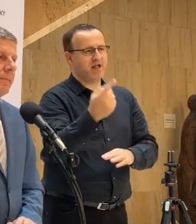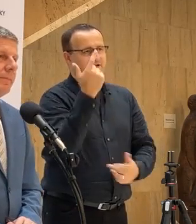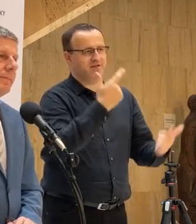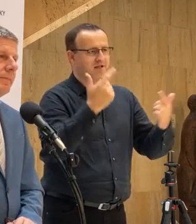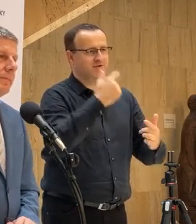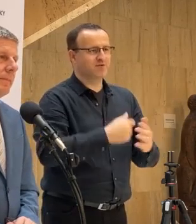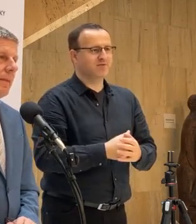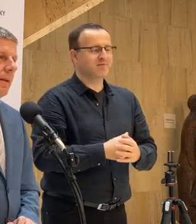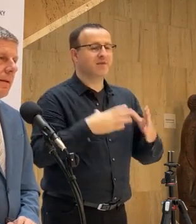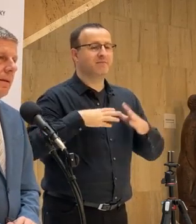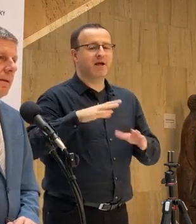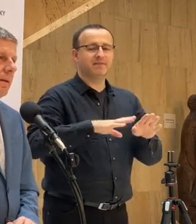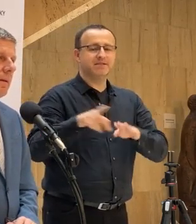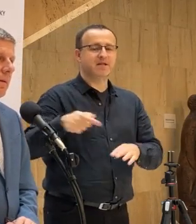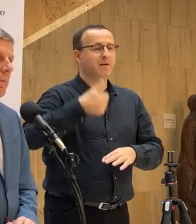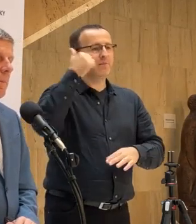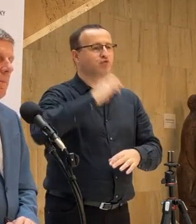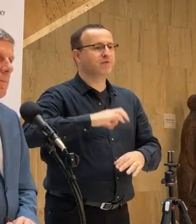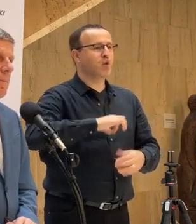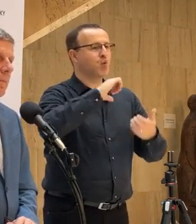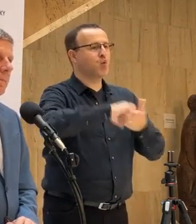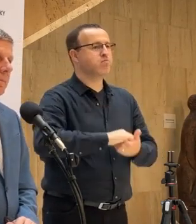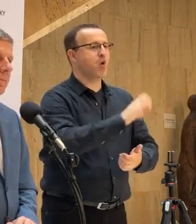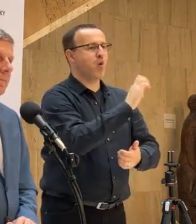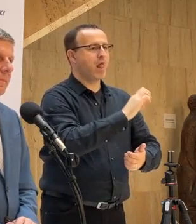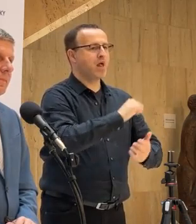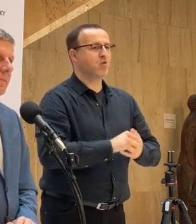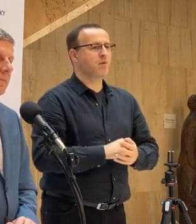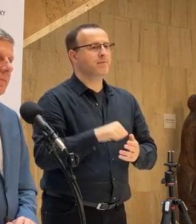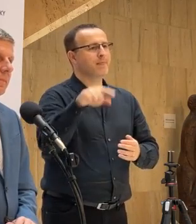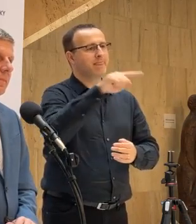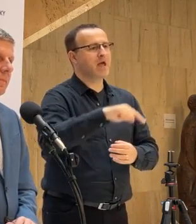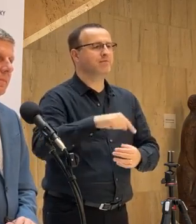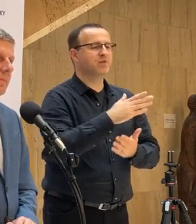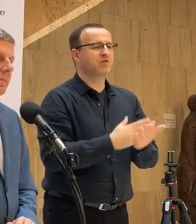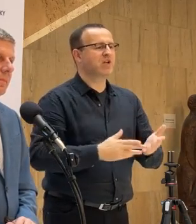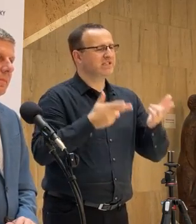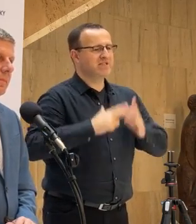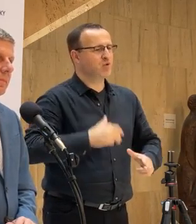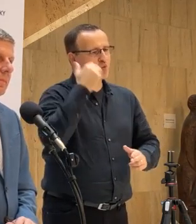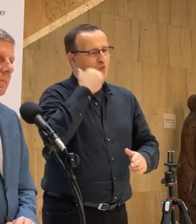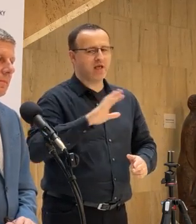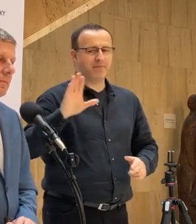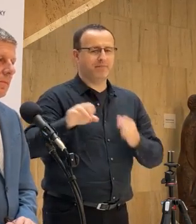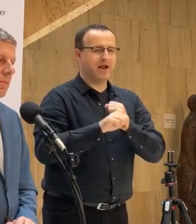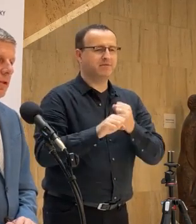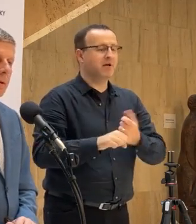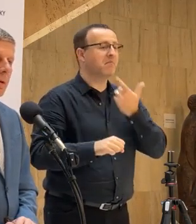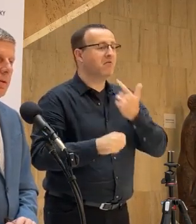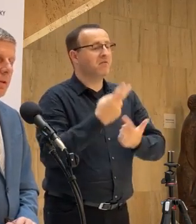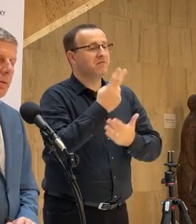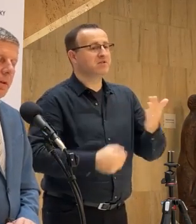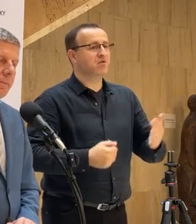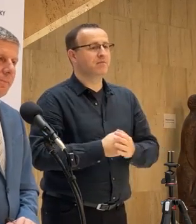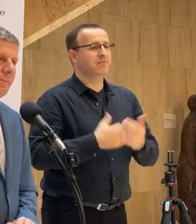pán minister, minulý štvrtok večer na klube OĽANO. Tam je časť nespokojných ľudí s vašou prácou. Ako to dopadlo? Že